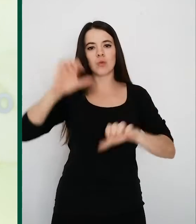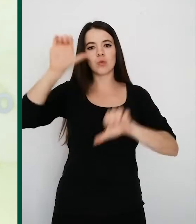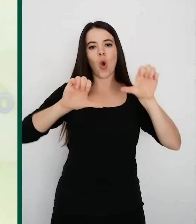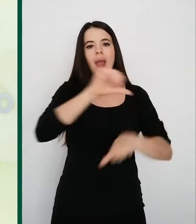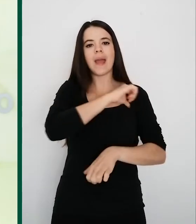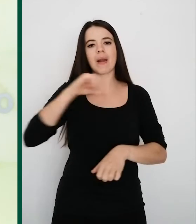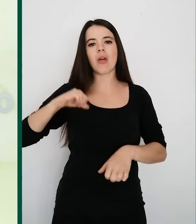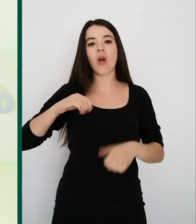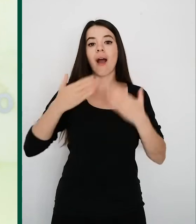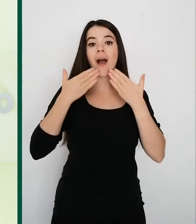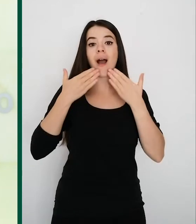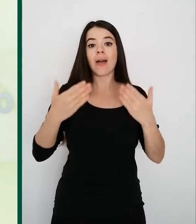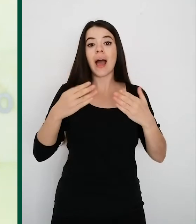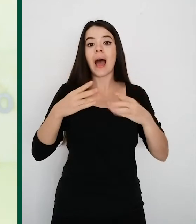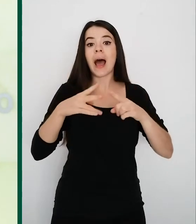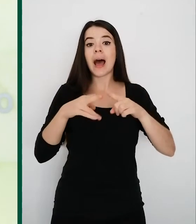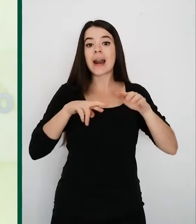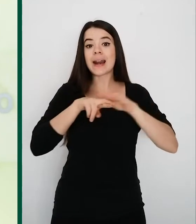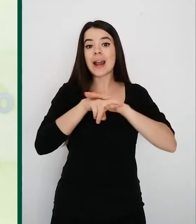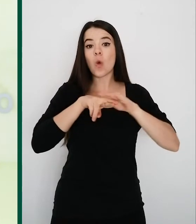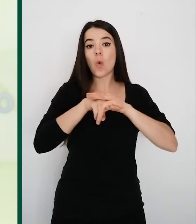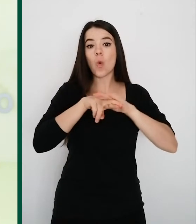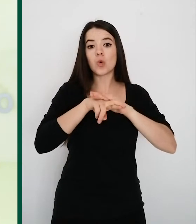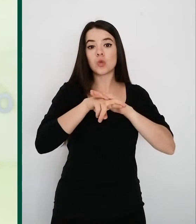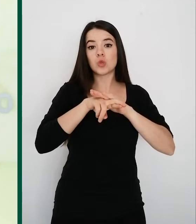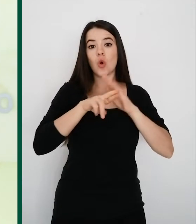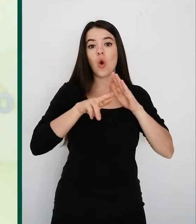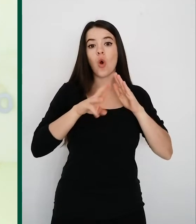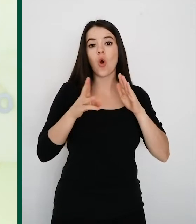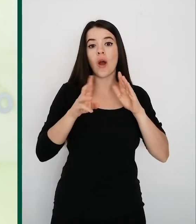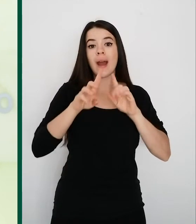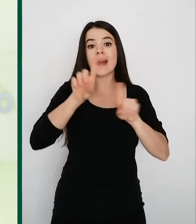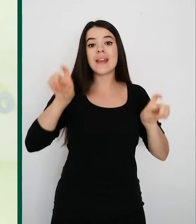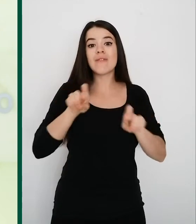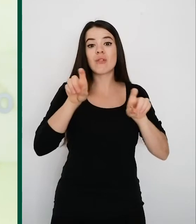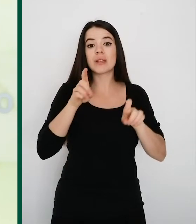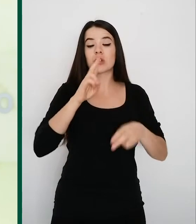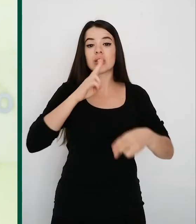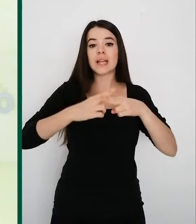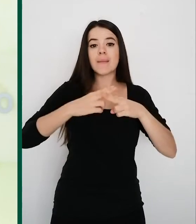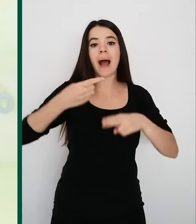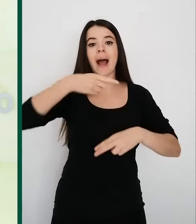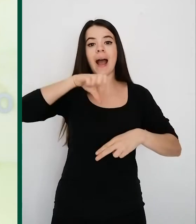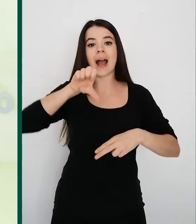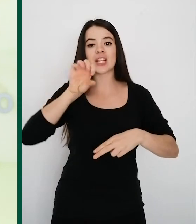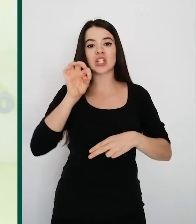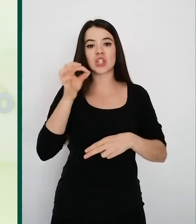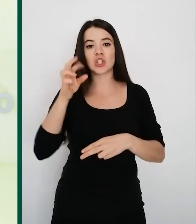a través de la herramienta informática gestor COVID y en función de los resultados se